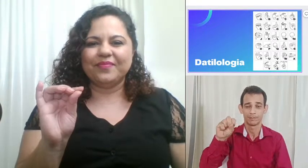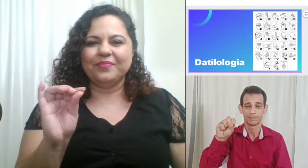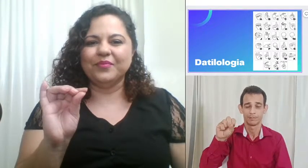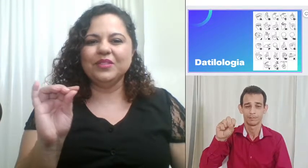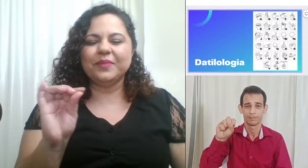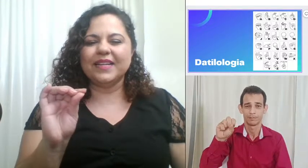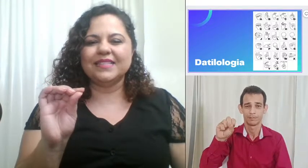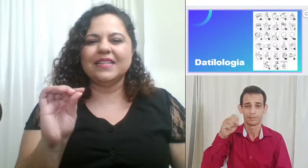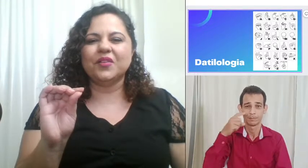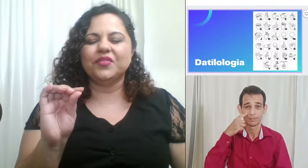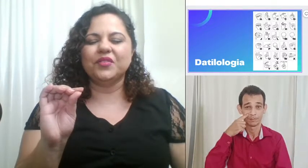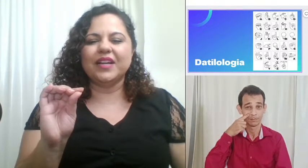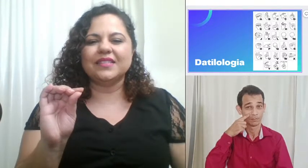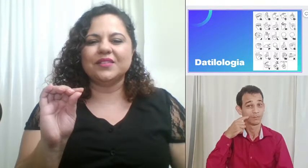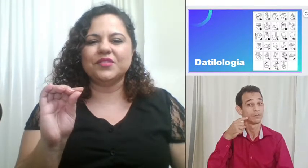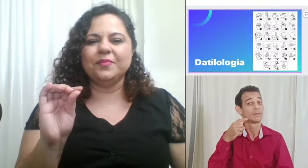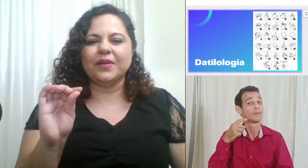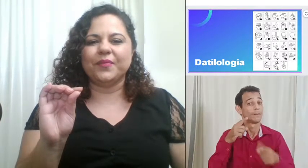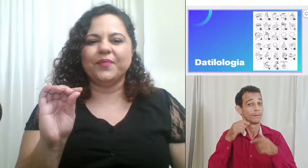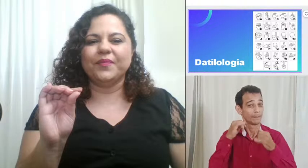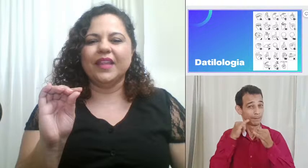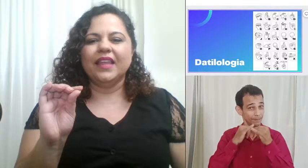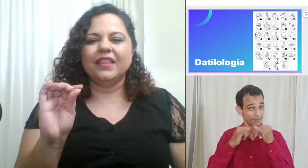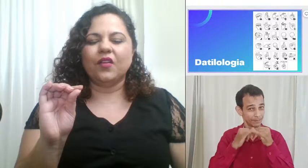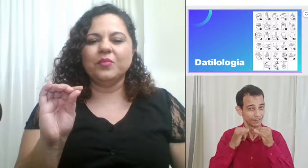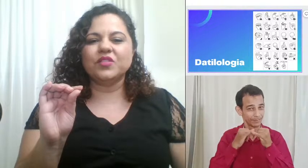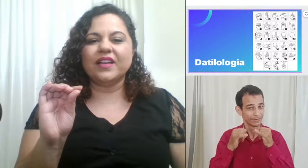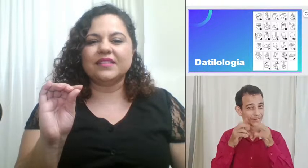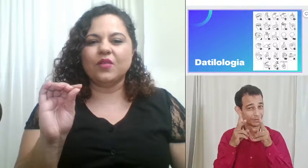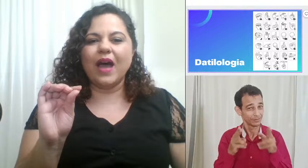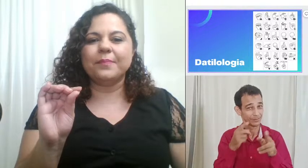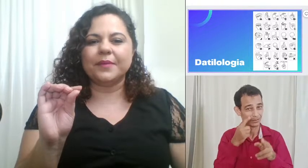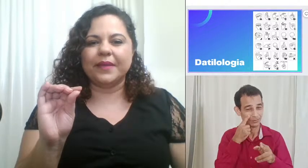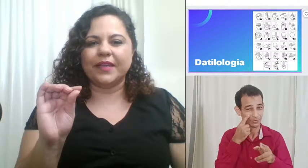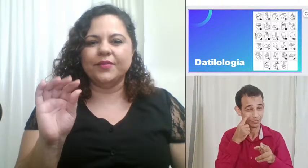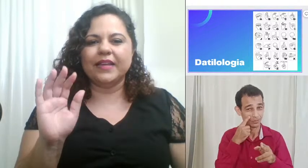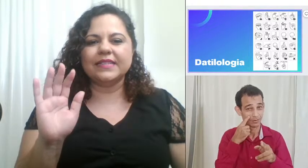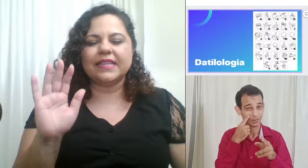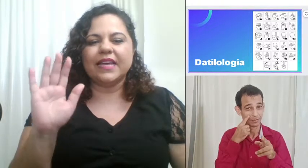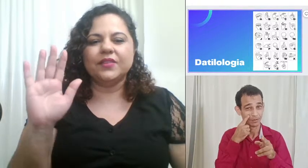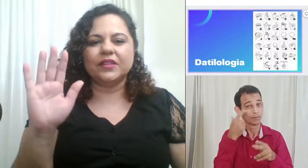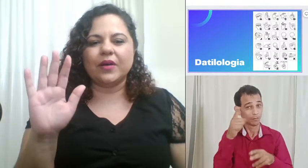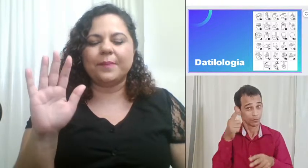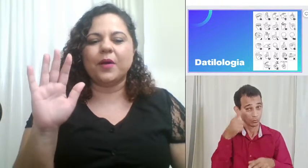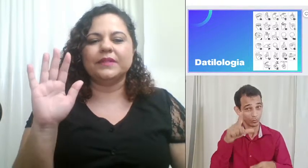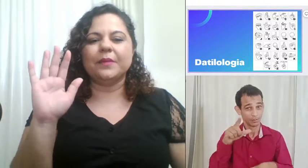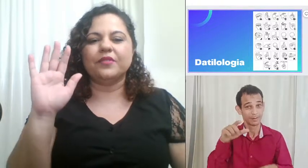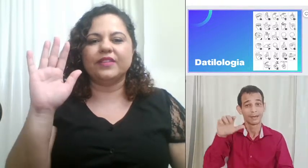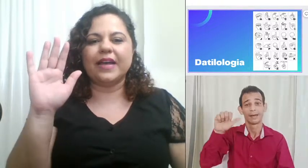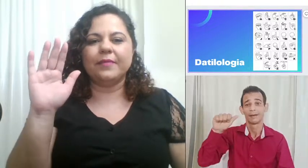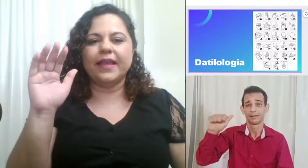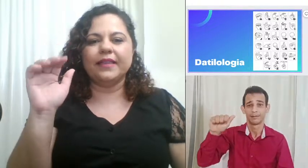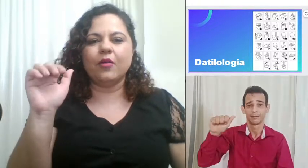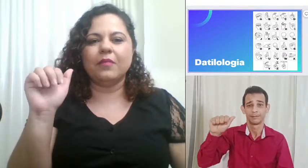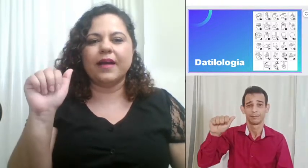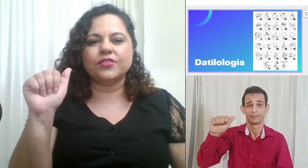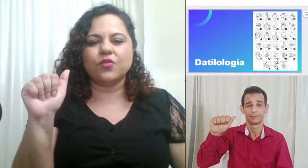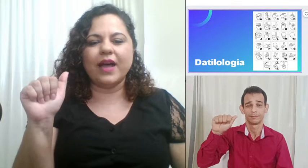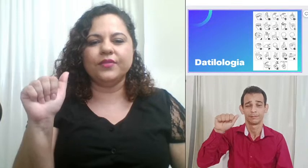muito parecida a configuração de mão então vamos fazer o A primeiro né certo então a palma da mão fica aberta e eu abaixo quatro